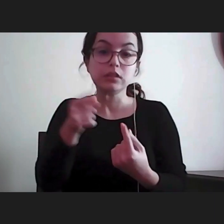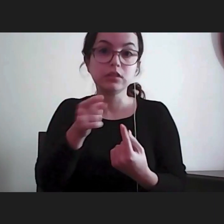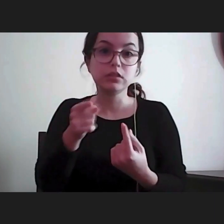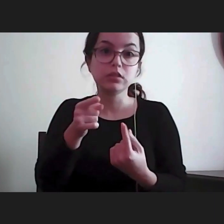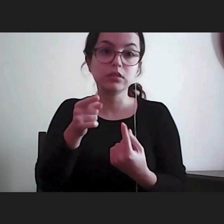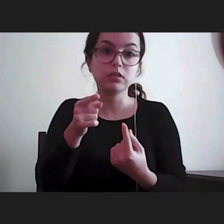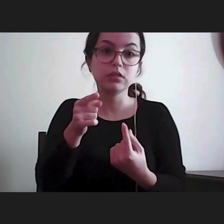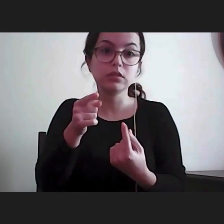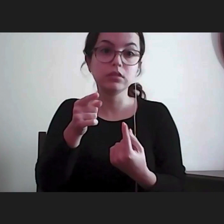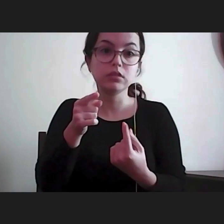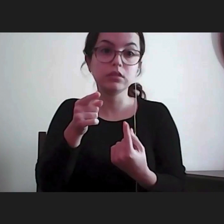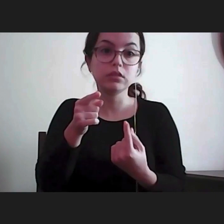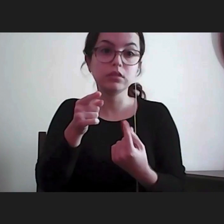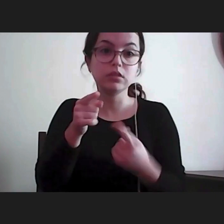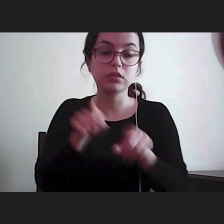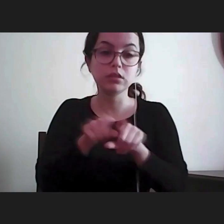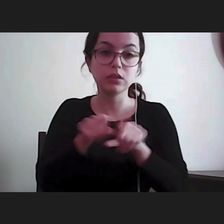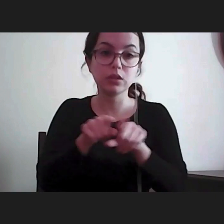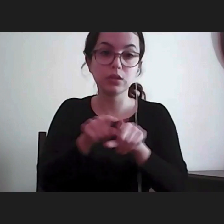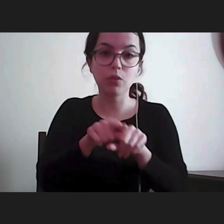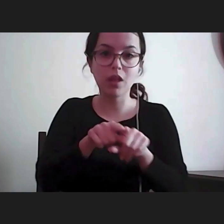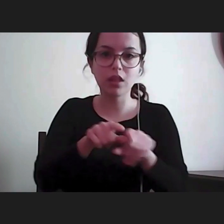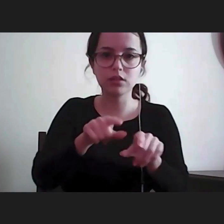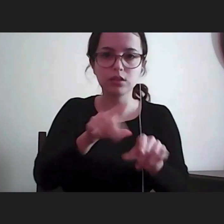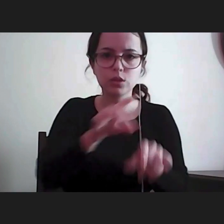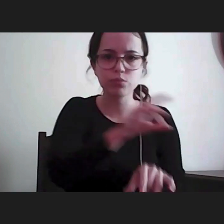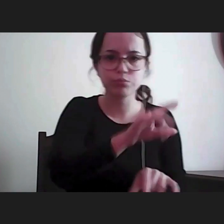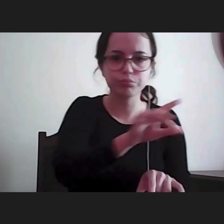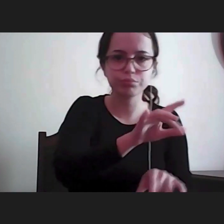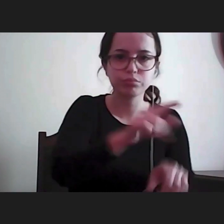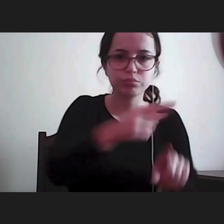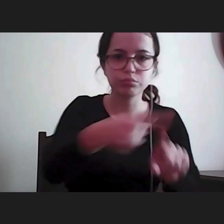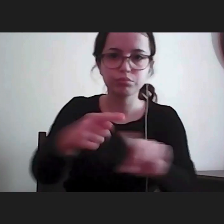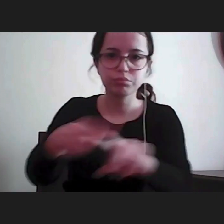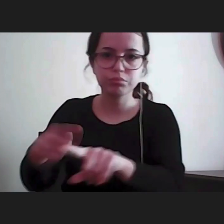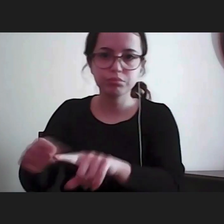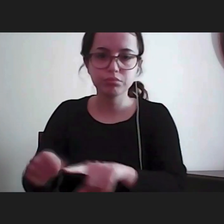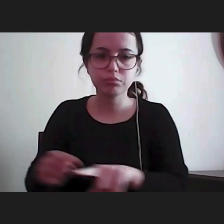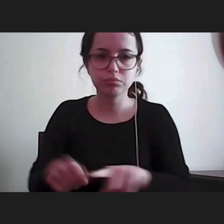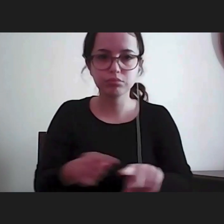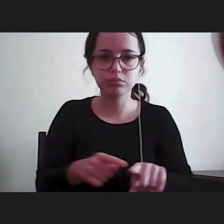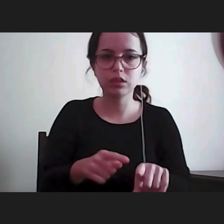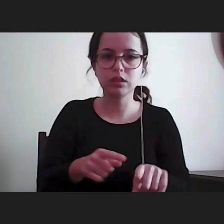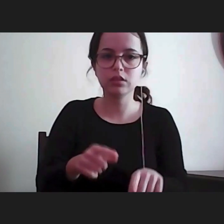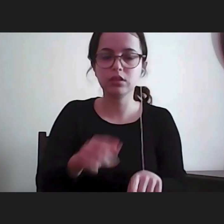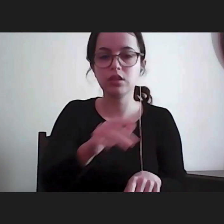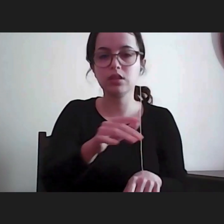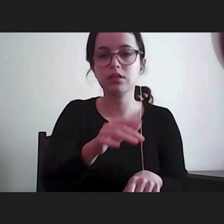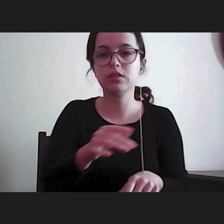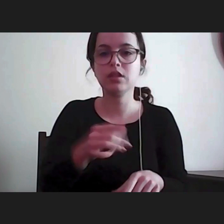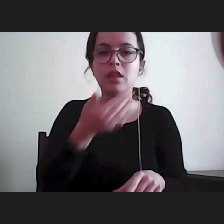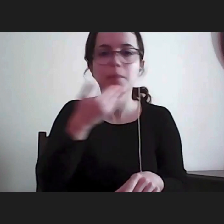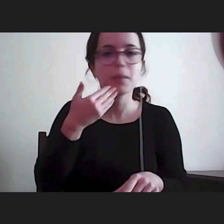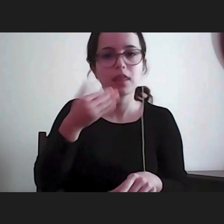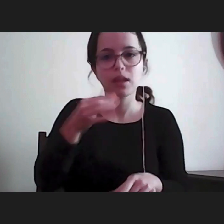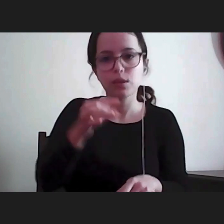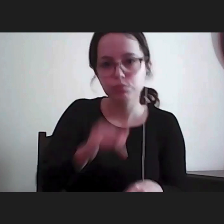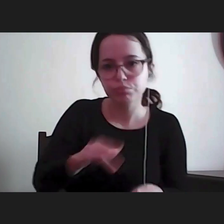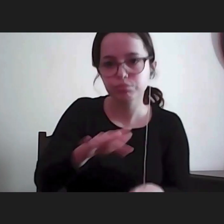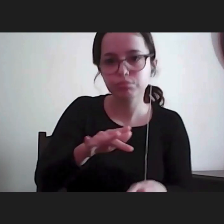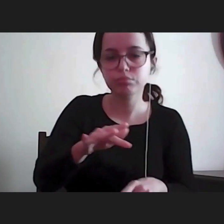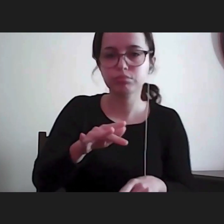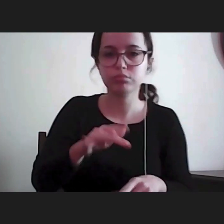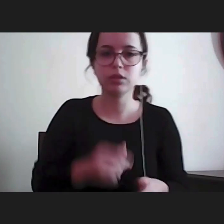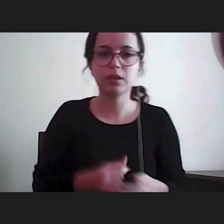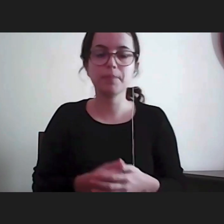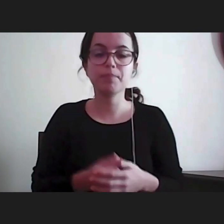Provedores Territoriais, imaginem, com áreas de atuação geográfica, e Provedores